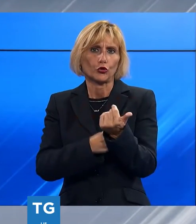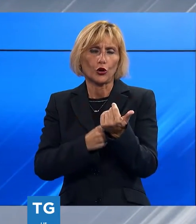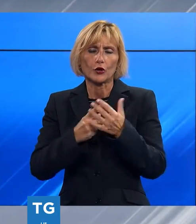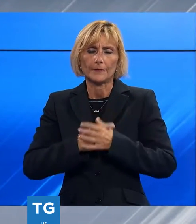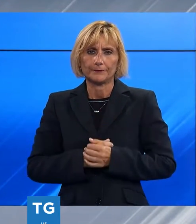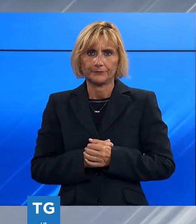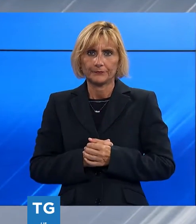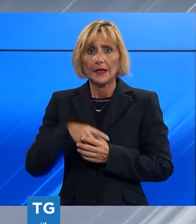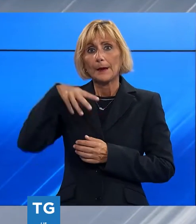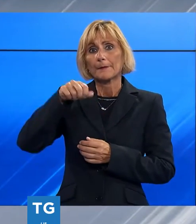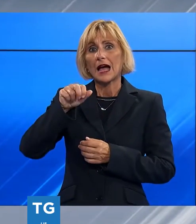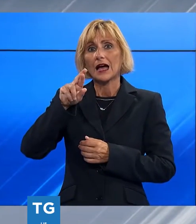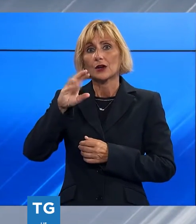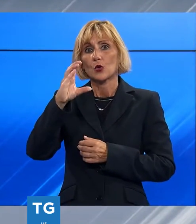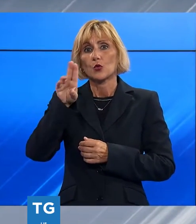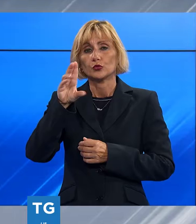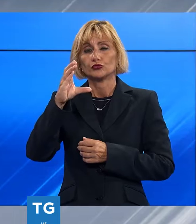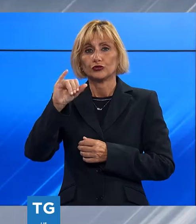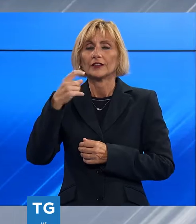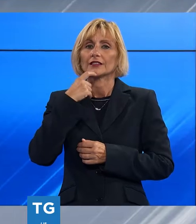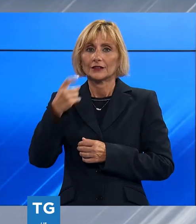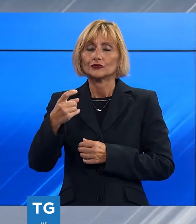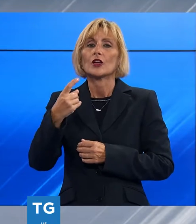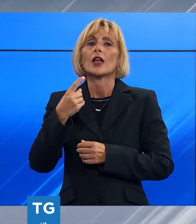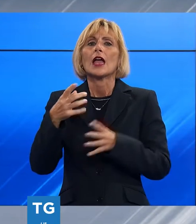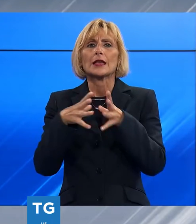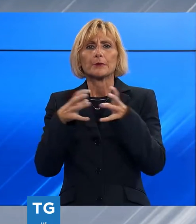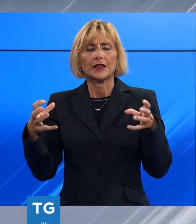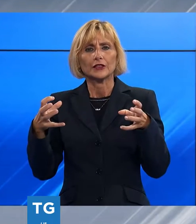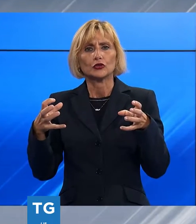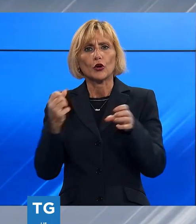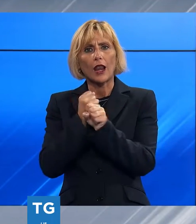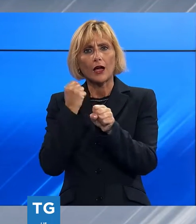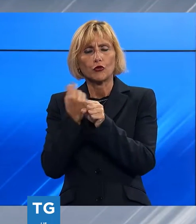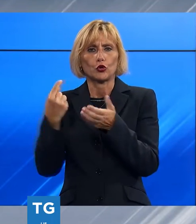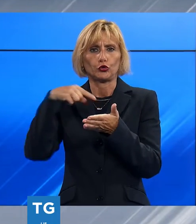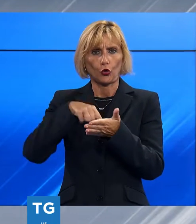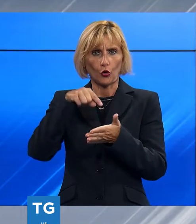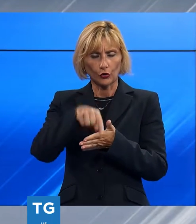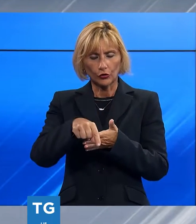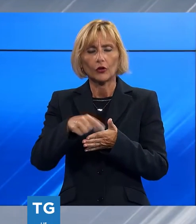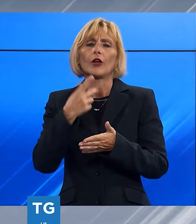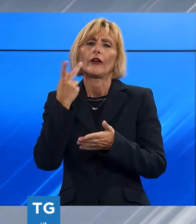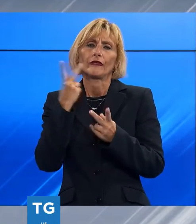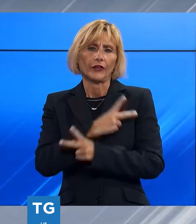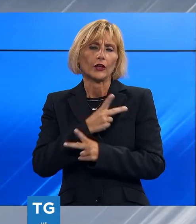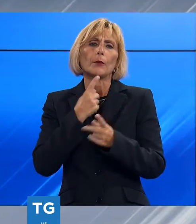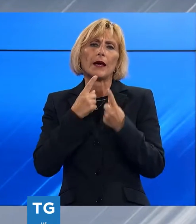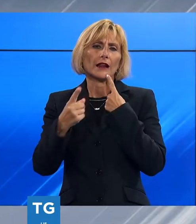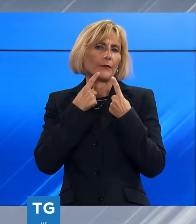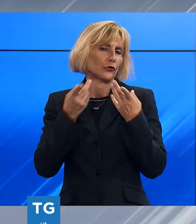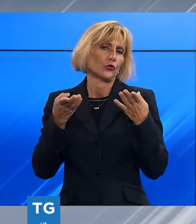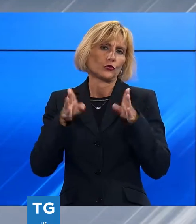Marcucci, torno a fare l'imprenditore, con l'inizio della nuova legislatura l'ex senatore PD chiude la militanza parlamentare